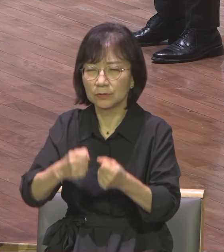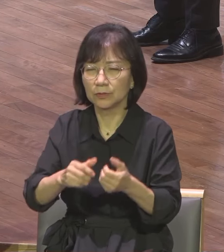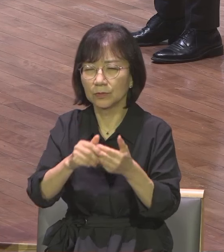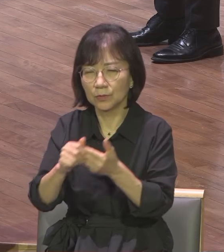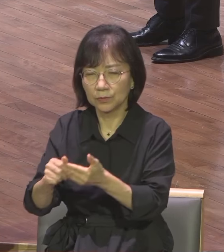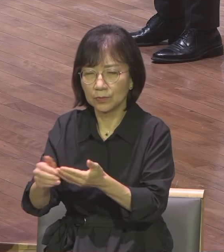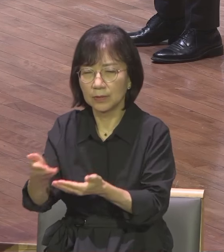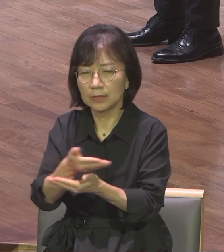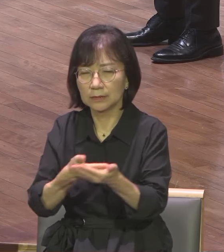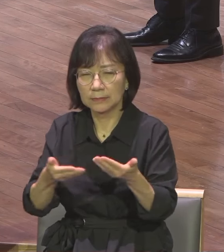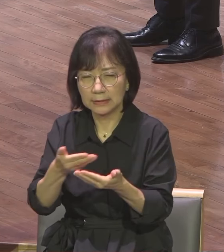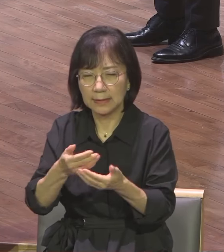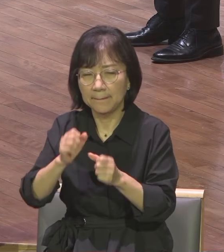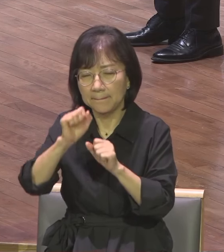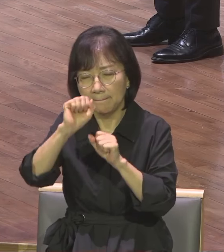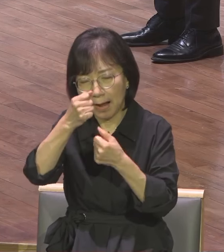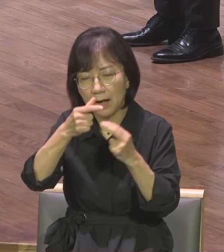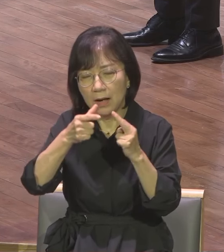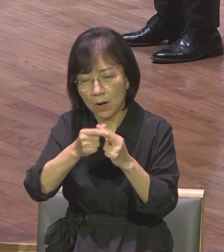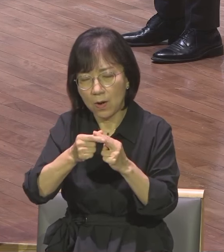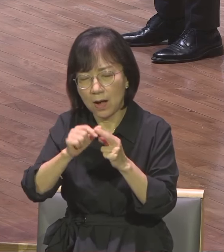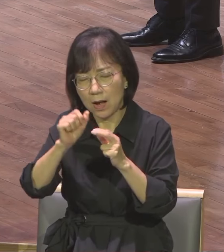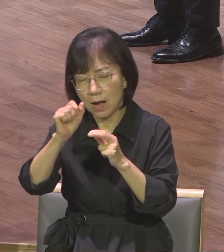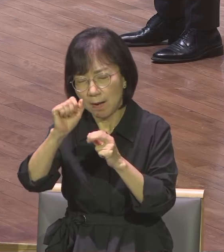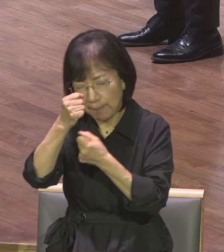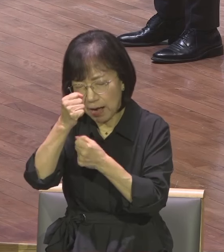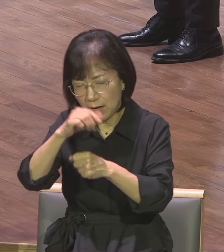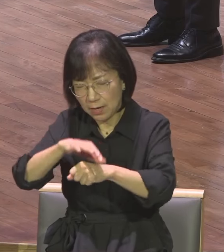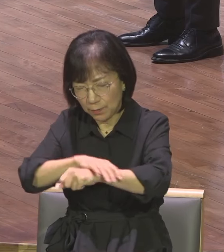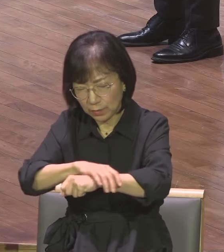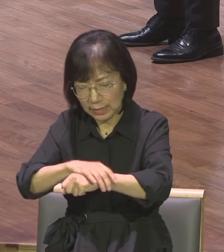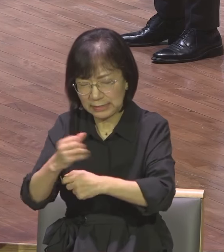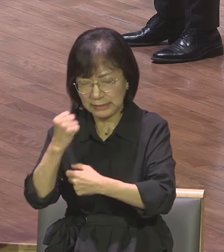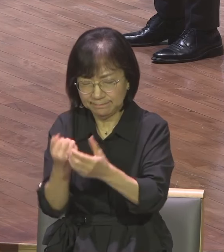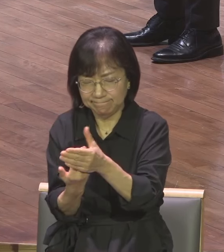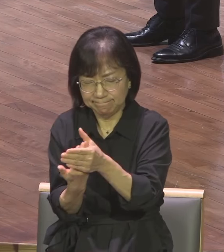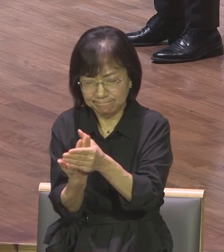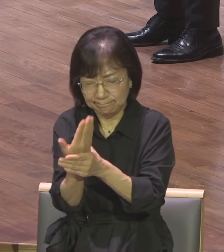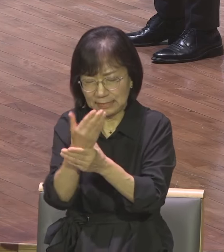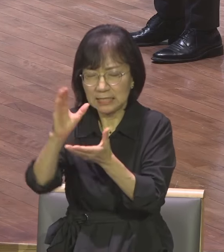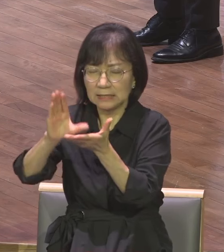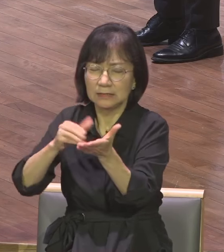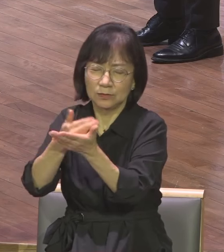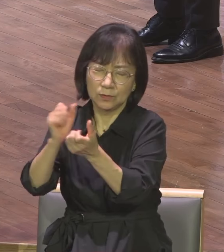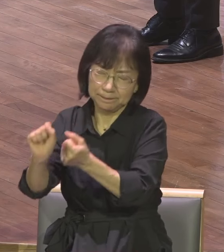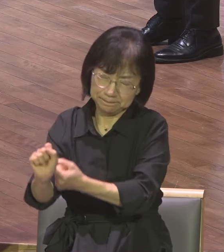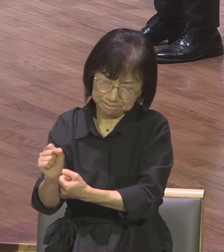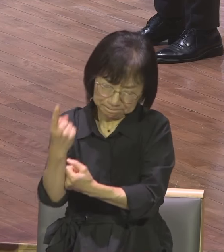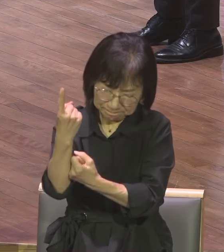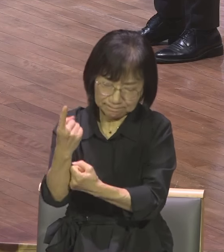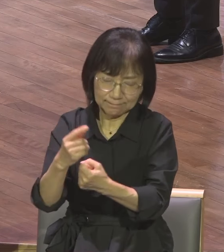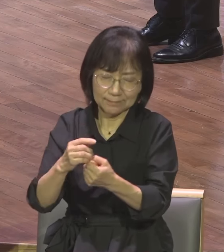발목에 힘을 주신 그리스도 때문에 춤추는 인생을 산 것처럼